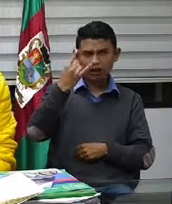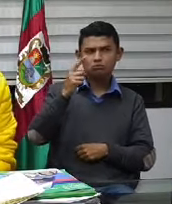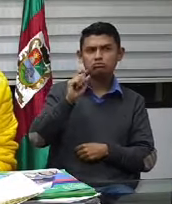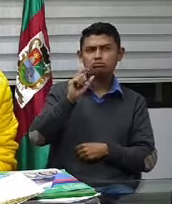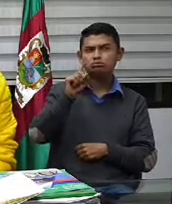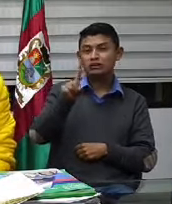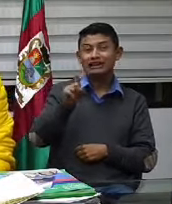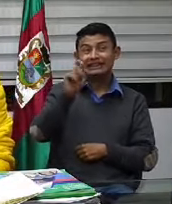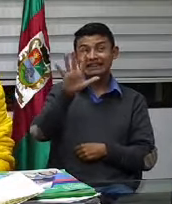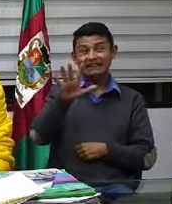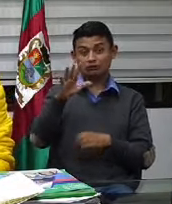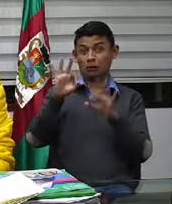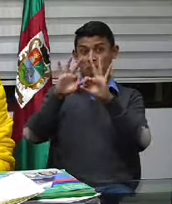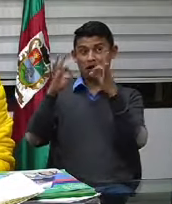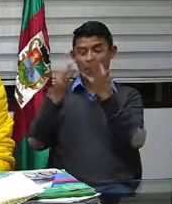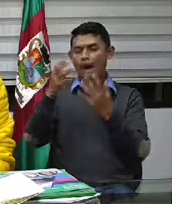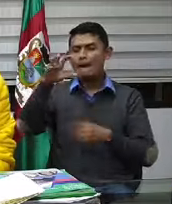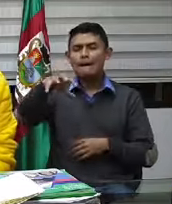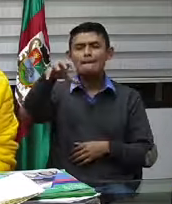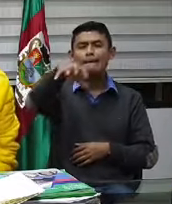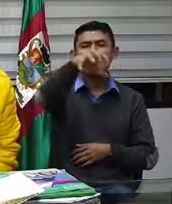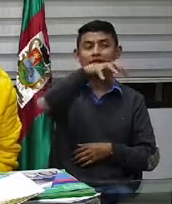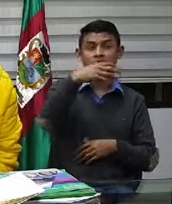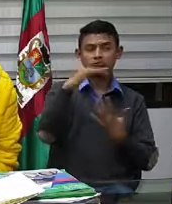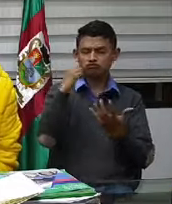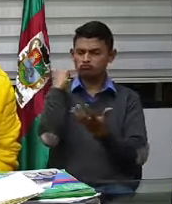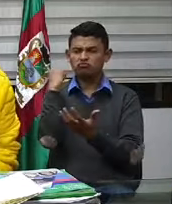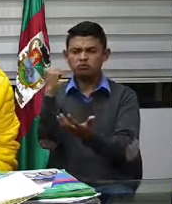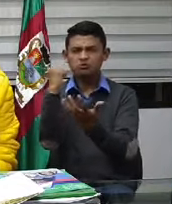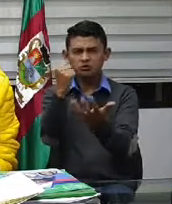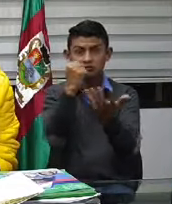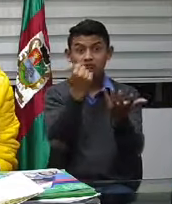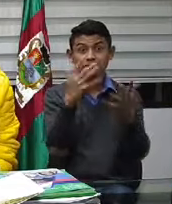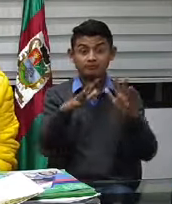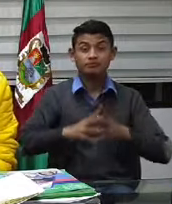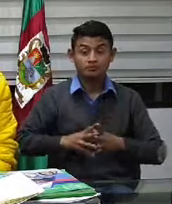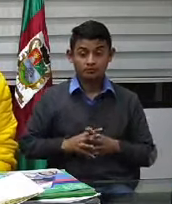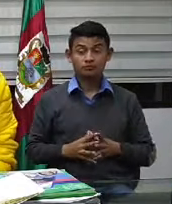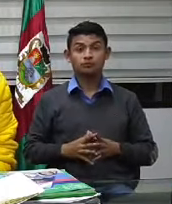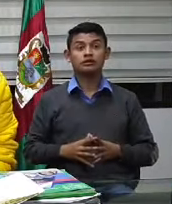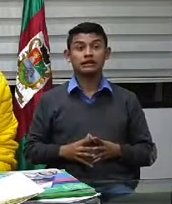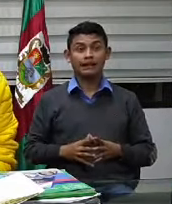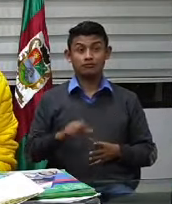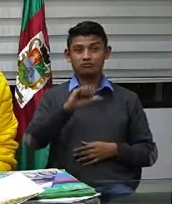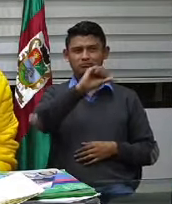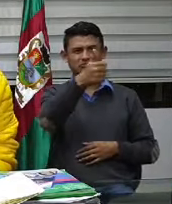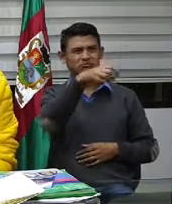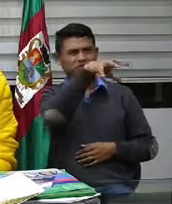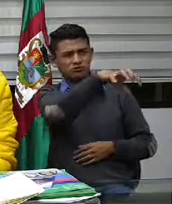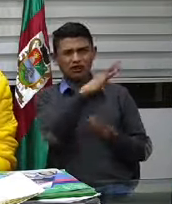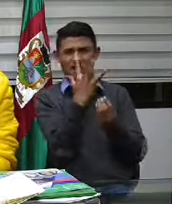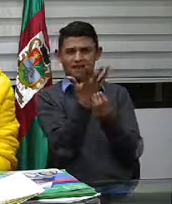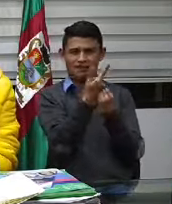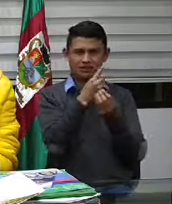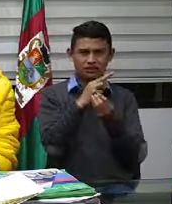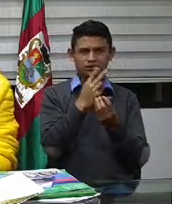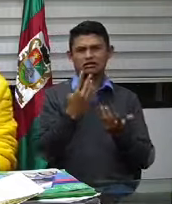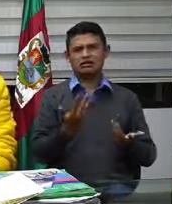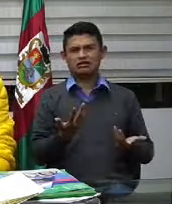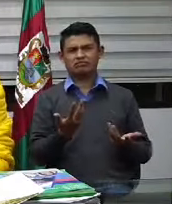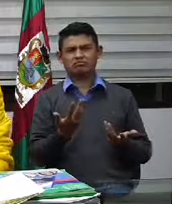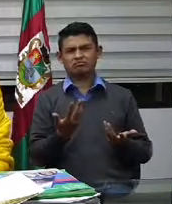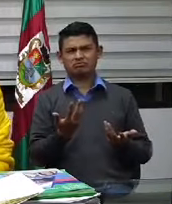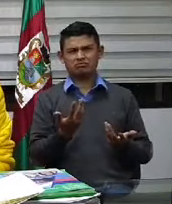familias. El gremio de los artistas y algunos independientes. Algunos dicen, pero ¿por qué a los